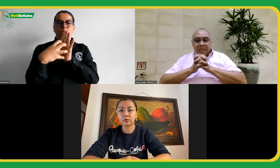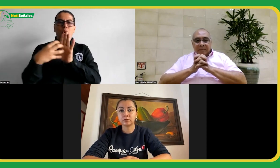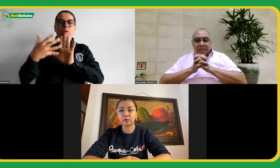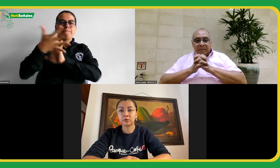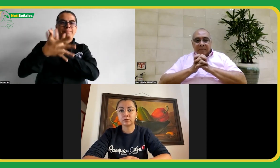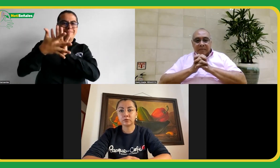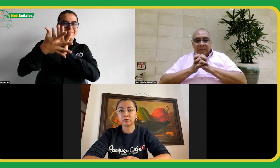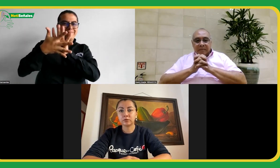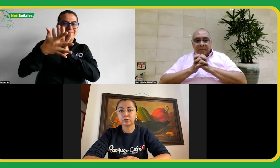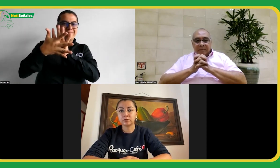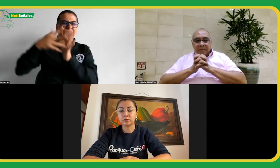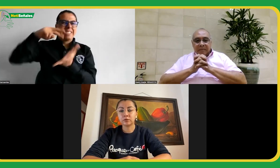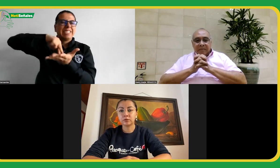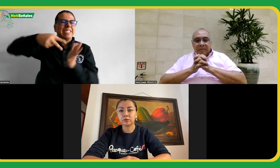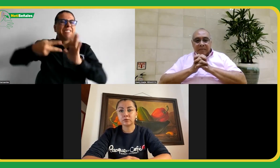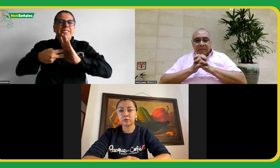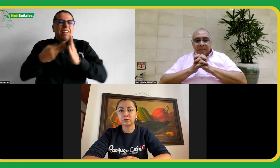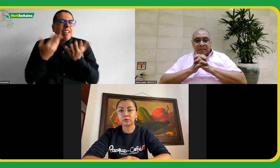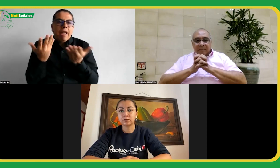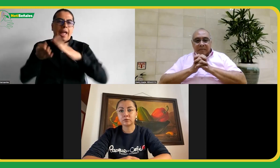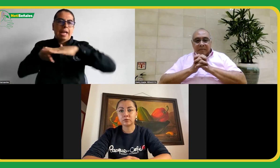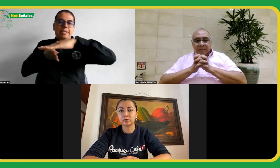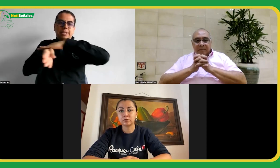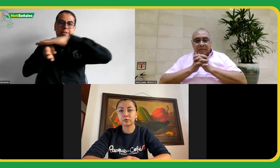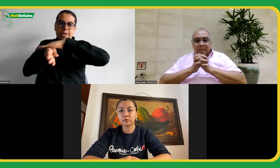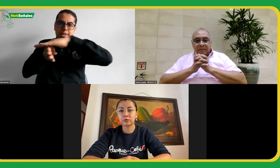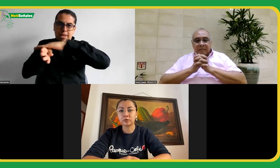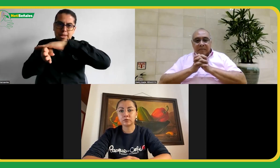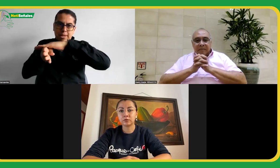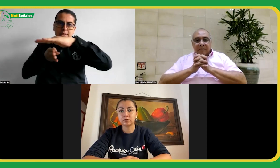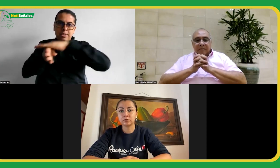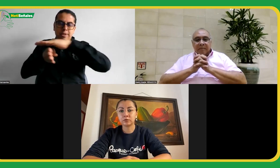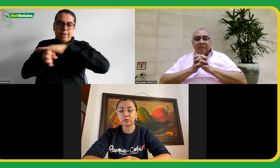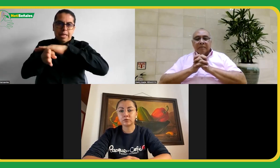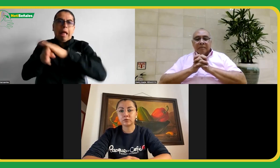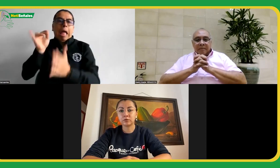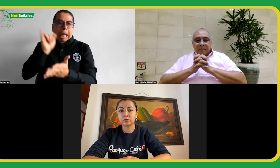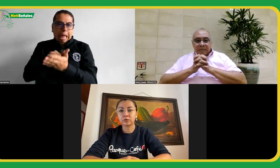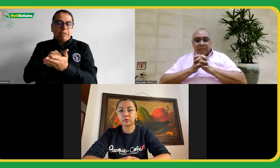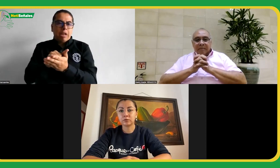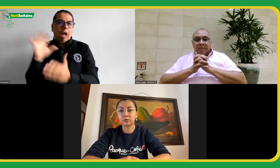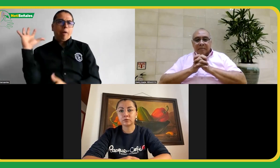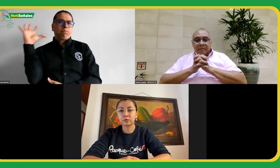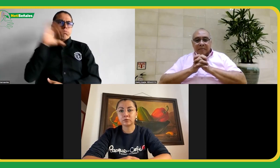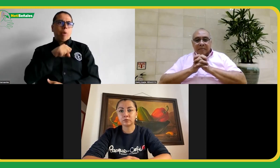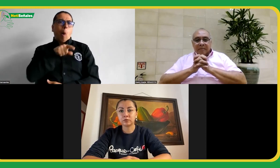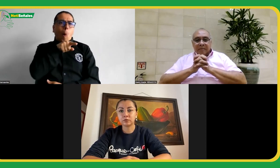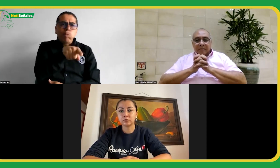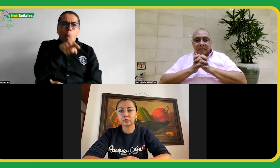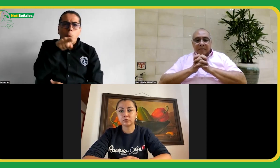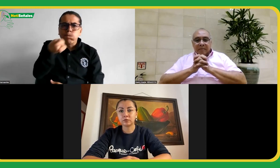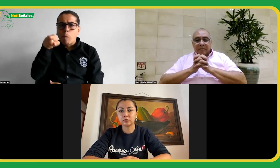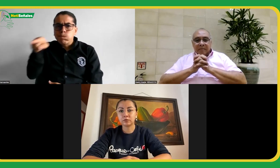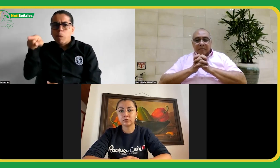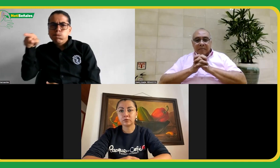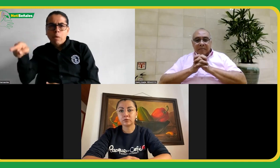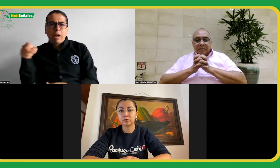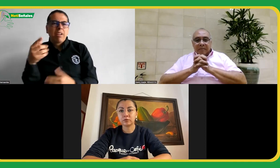las manos superpuestas que significa accesibilidad. Si este símbolo está en diferentes espacios,